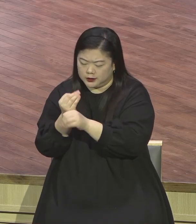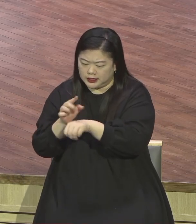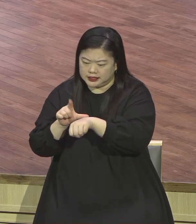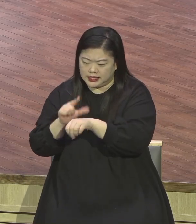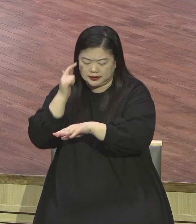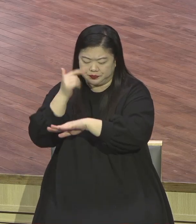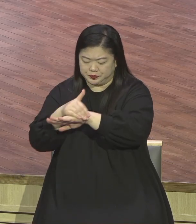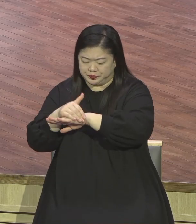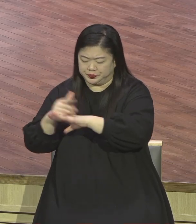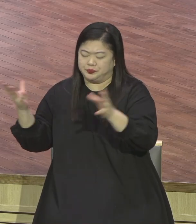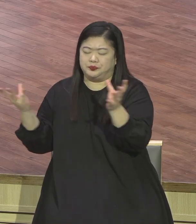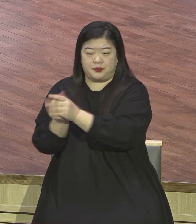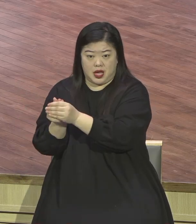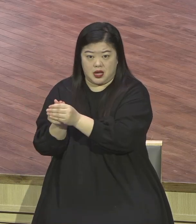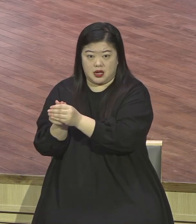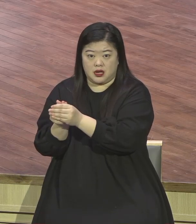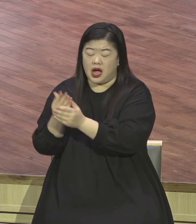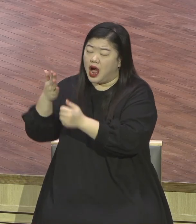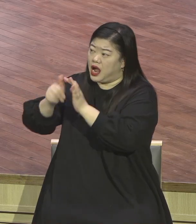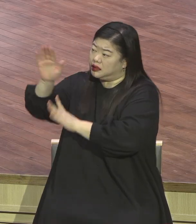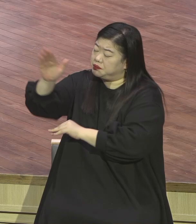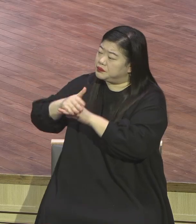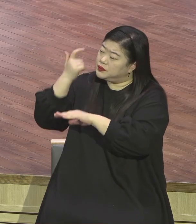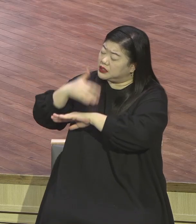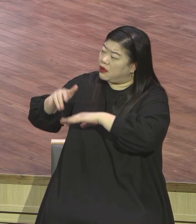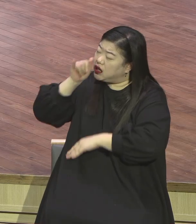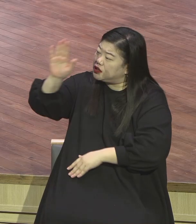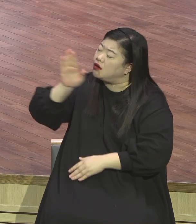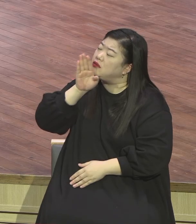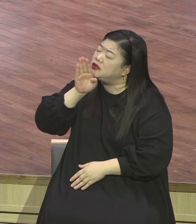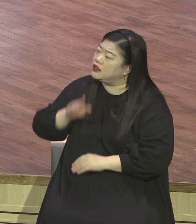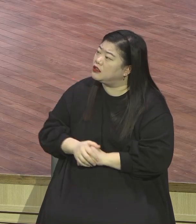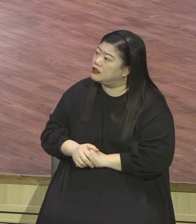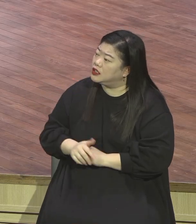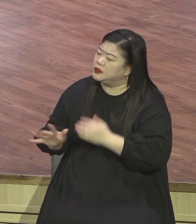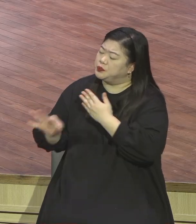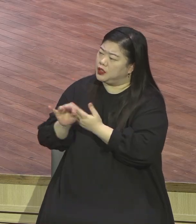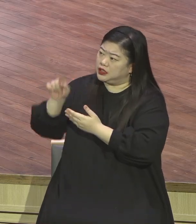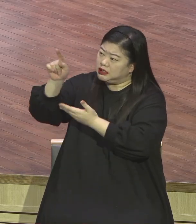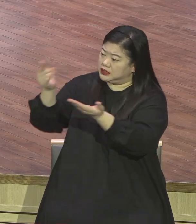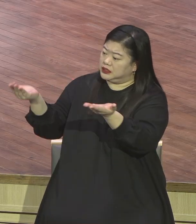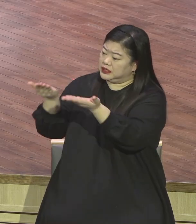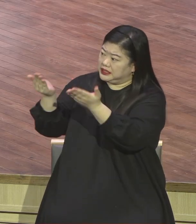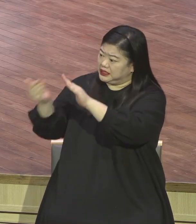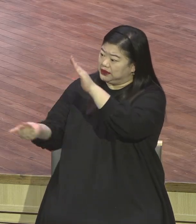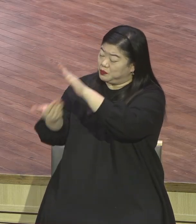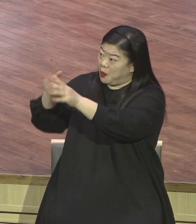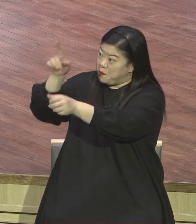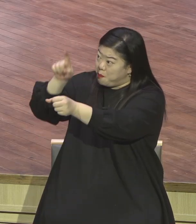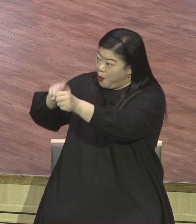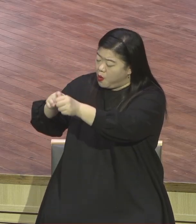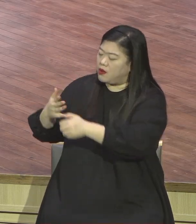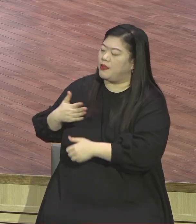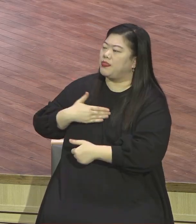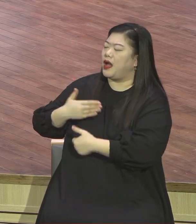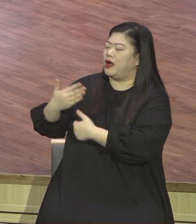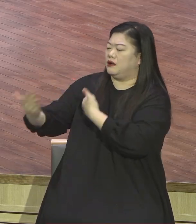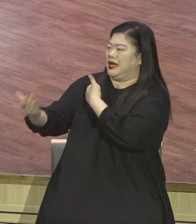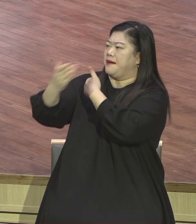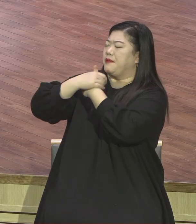이루시옵소서 우리가 직법 맡아서 충성한 이유가 뭡니까 하나님이 원하시는 것 주님의 뜻을 이루기 위해서 맡겨주신